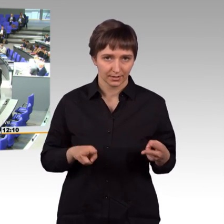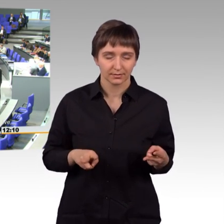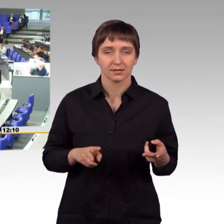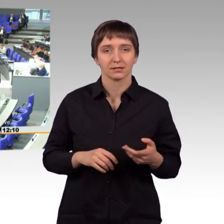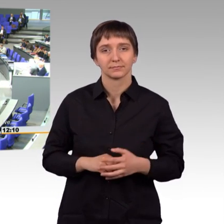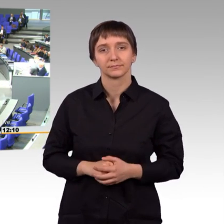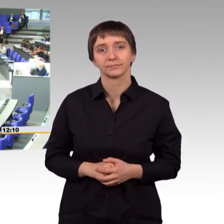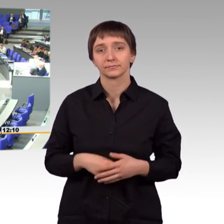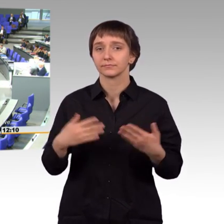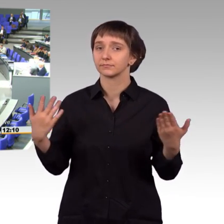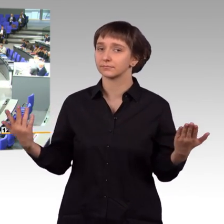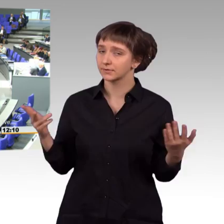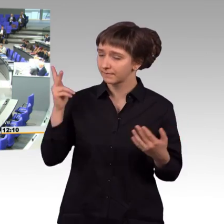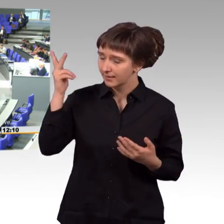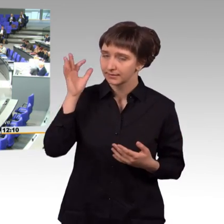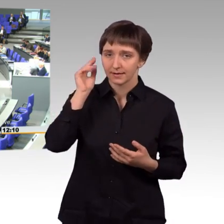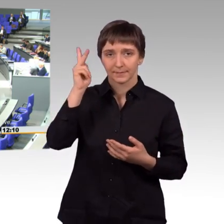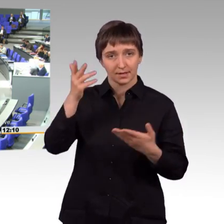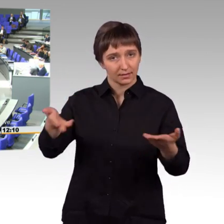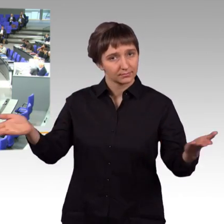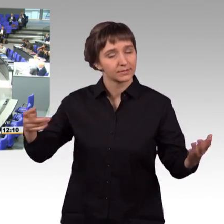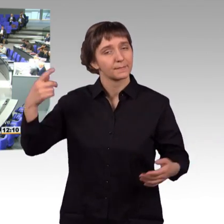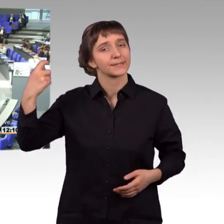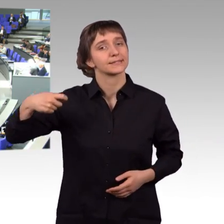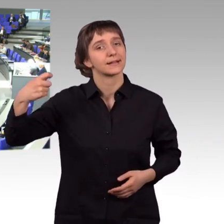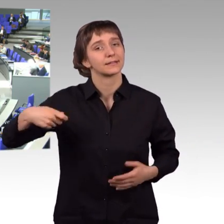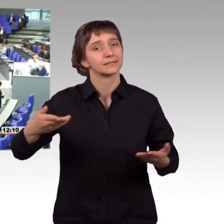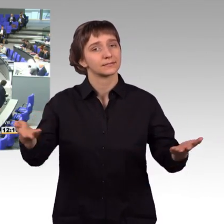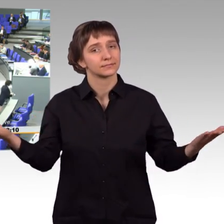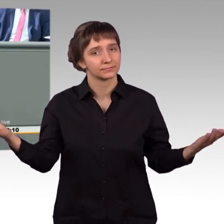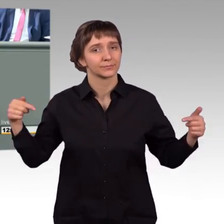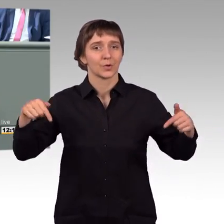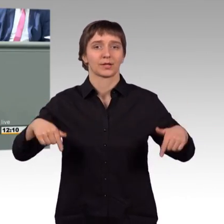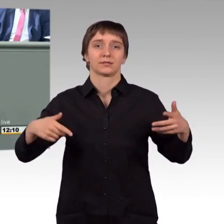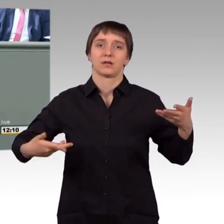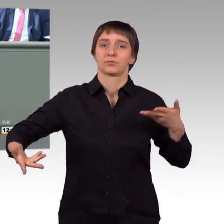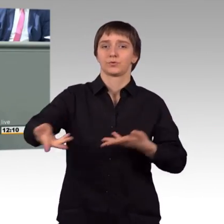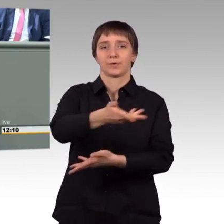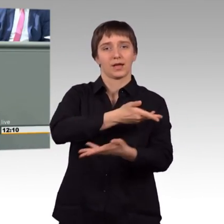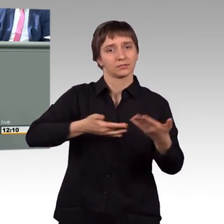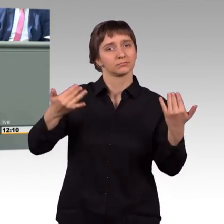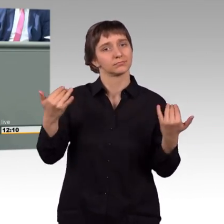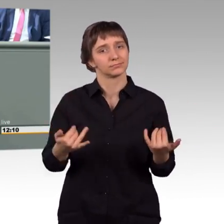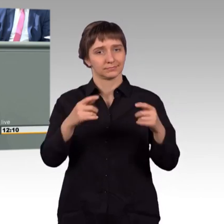Meine sehr verehrten Damen und Herren, Herr Präsident, unsere heutige Aussprache widmet sich der aktuellen Entwicklung im Nahen Osten.